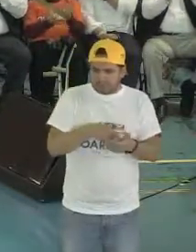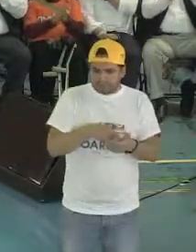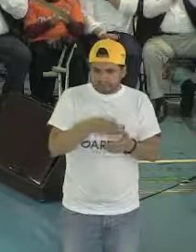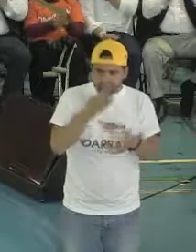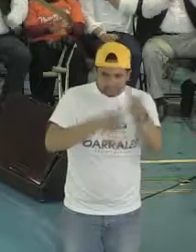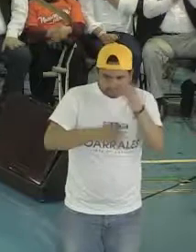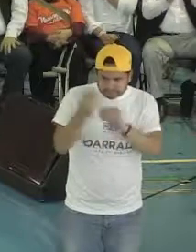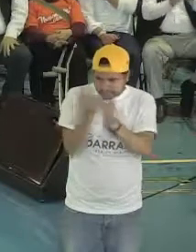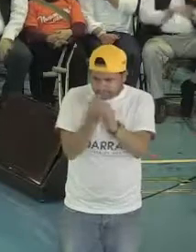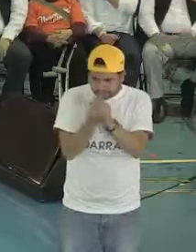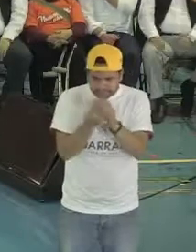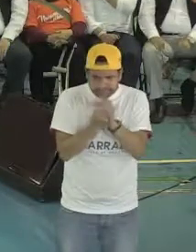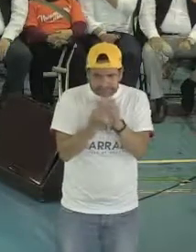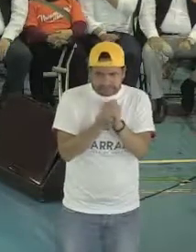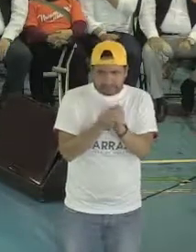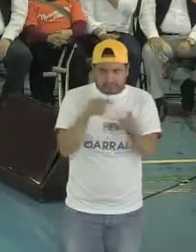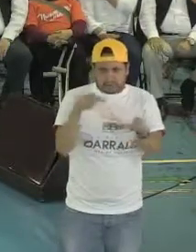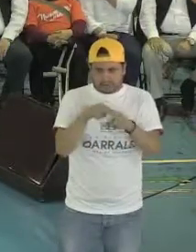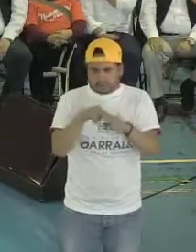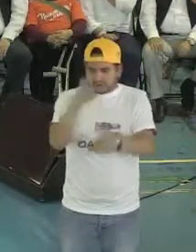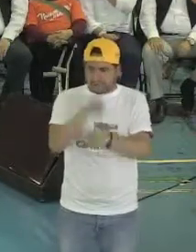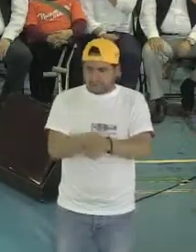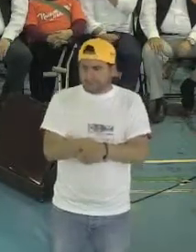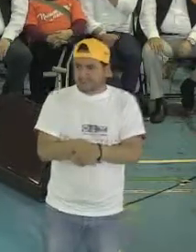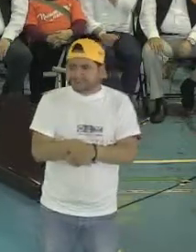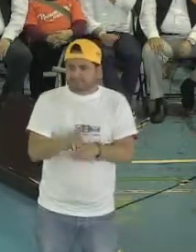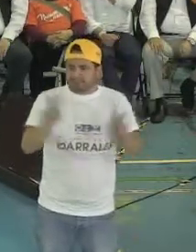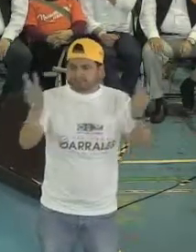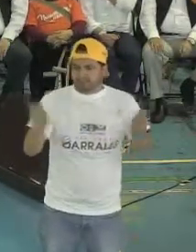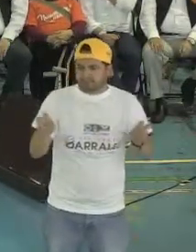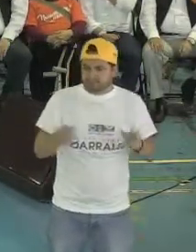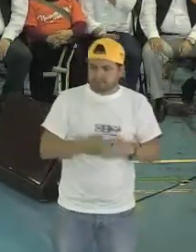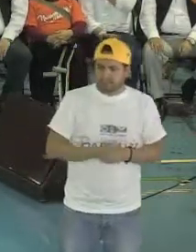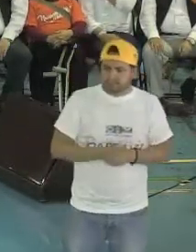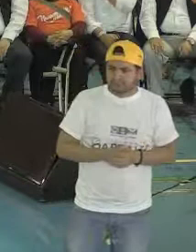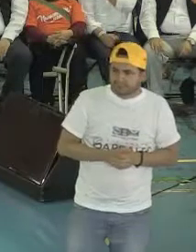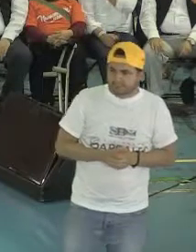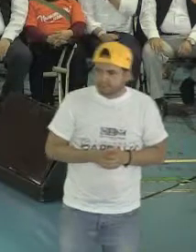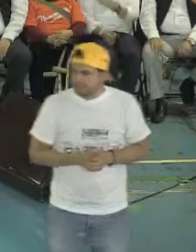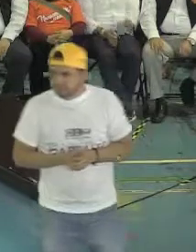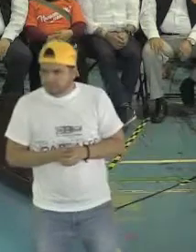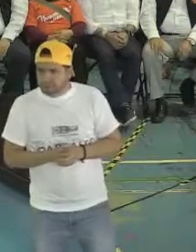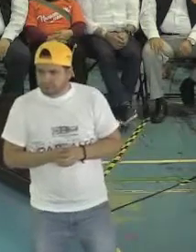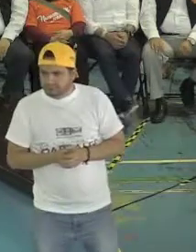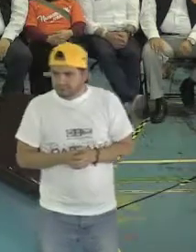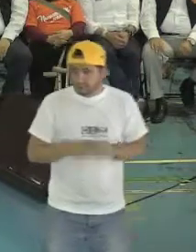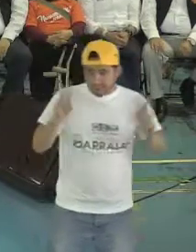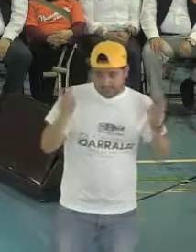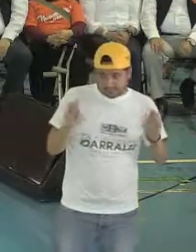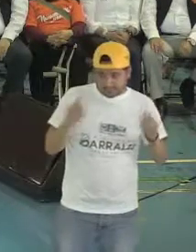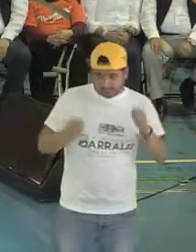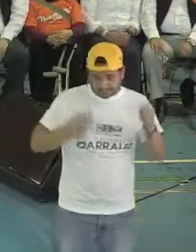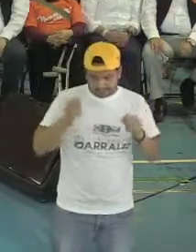considerados en este protocolo. El tema del turismo, muy importante